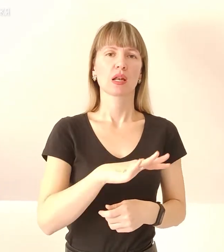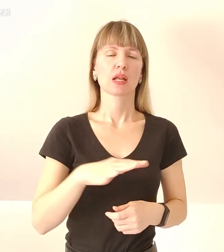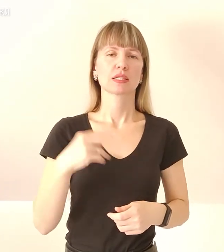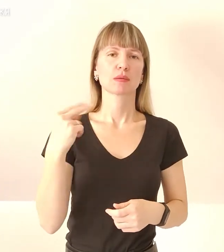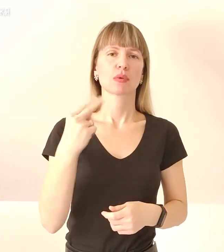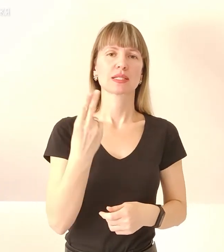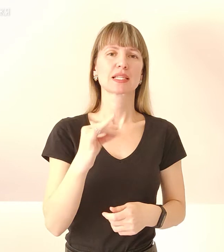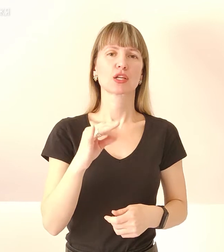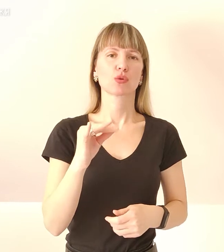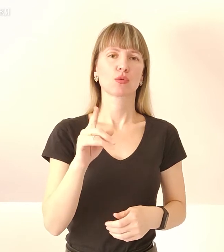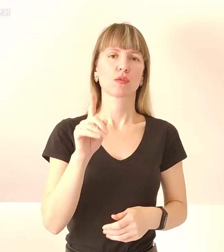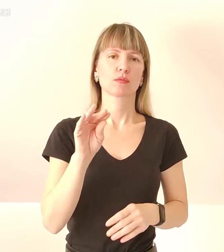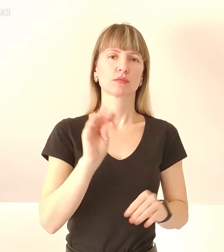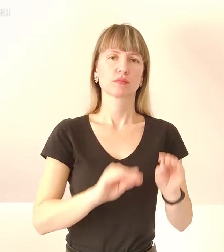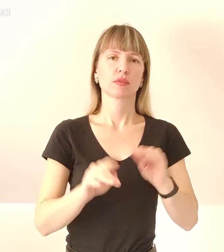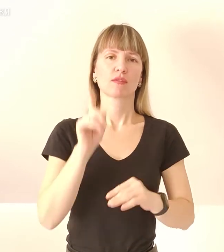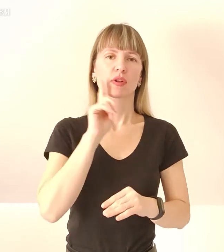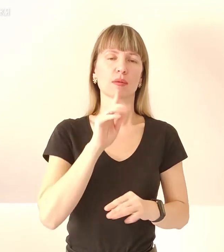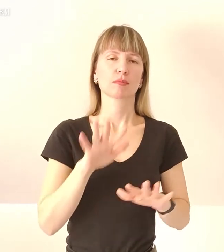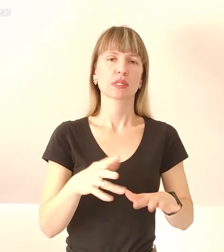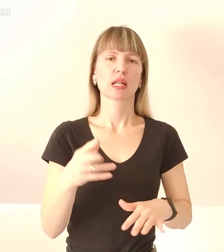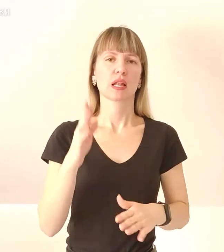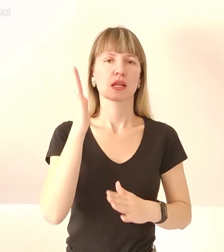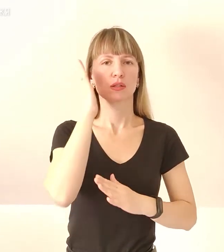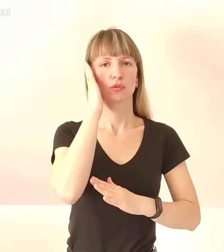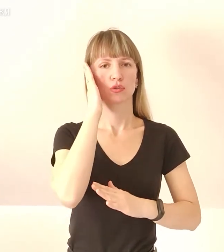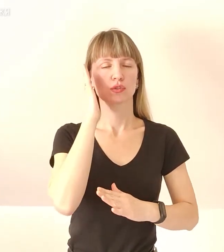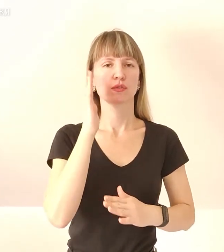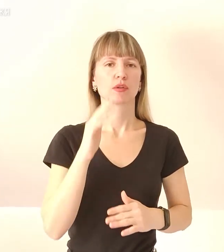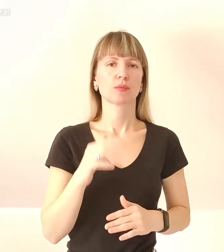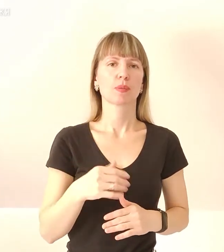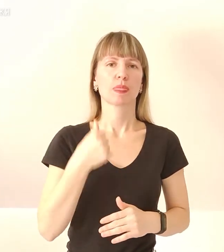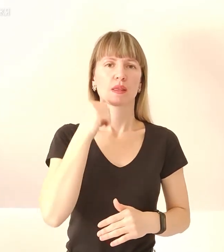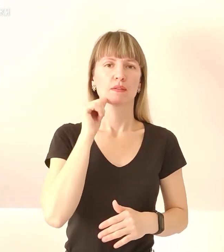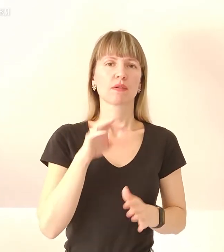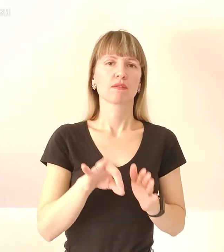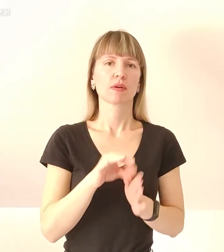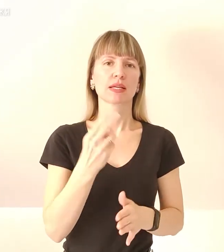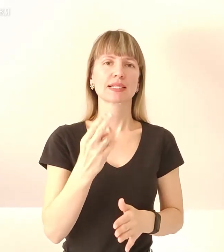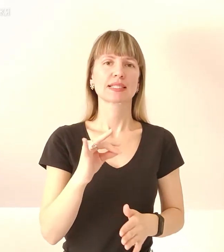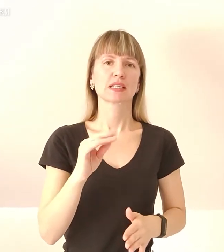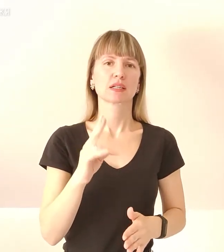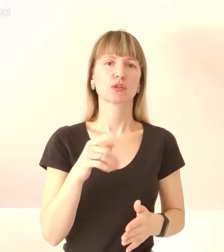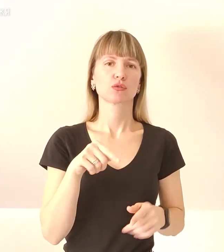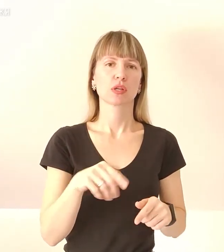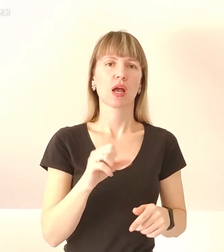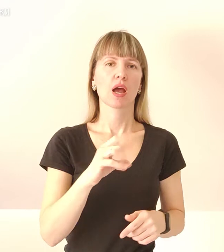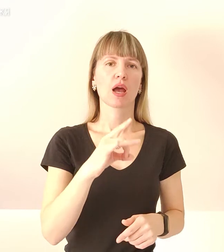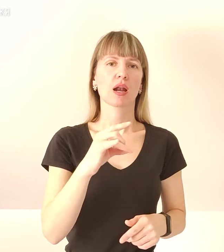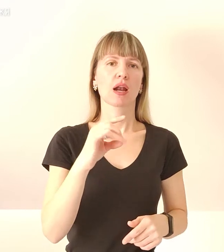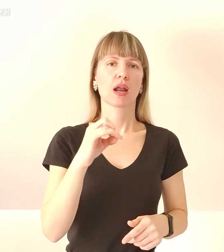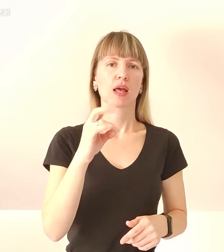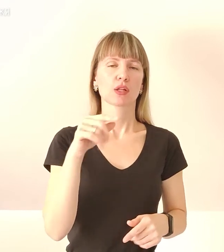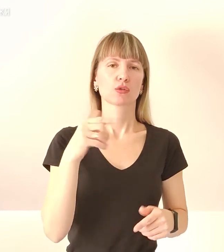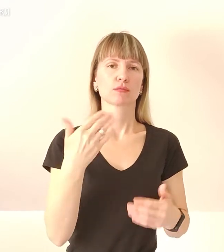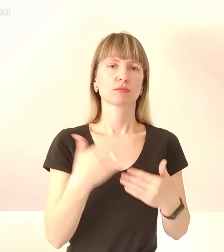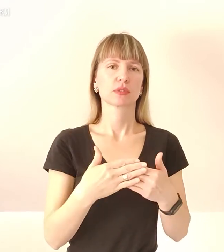облаштували тимчасові місця для ночівлі. Чому ми вибрали саме цирк? Тут є арена, тут близько тисяча місць, де можна